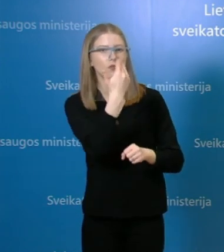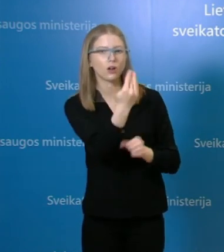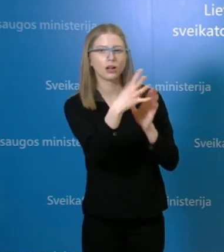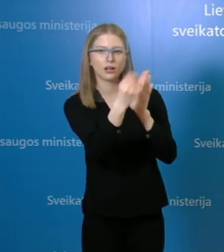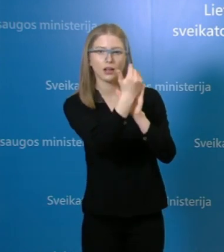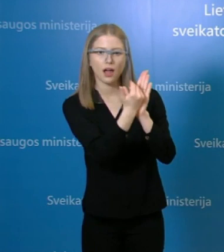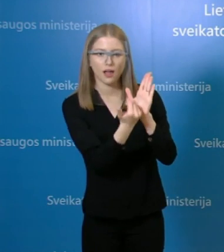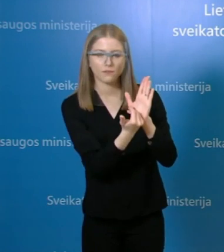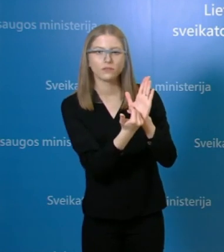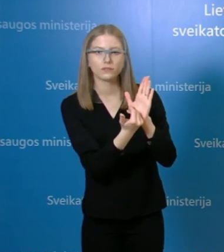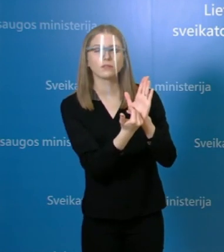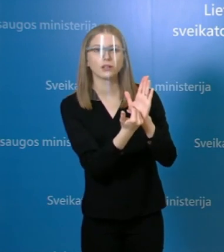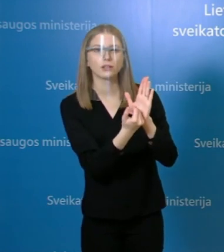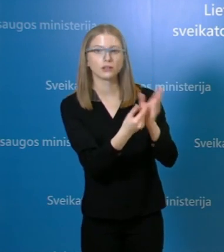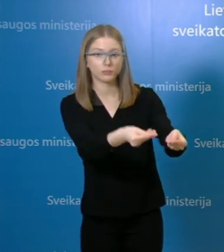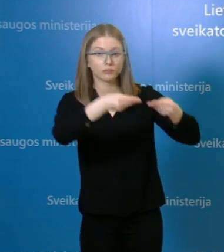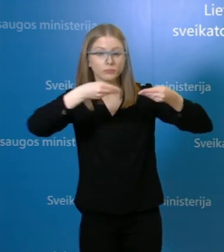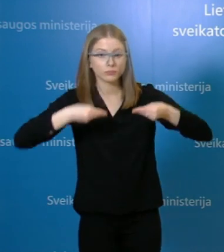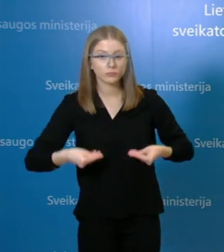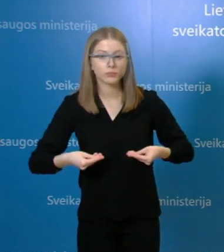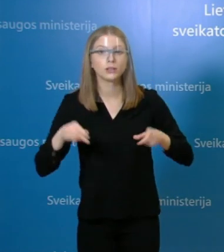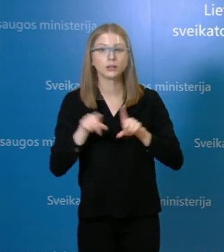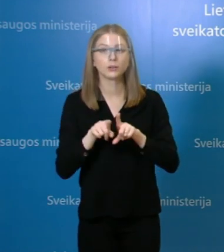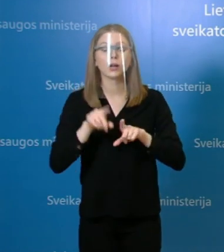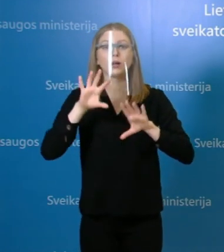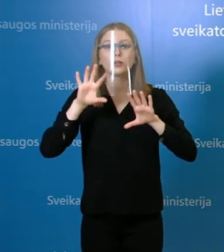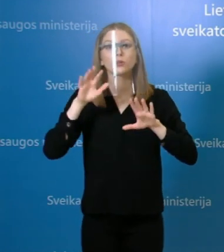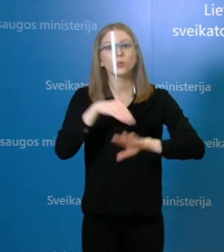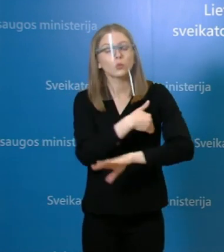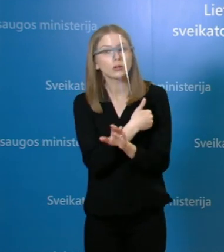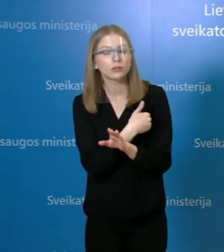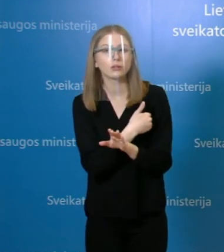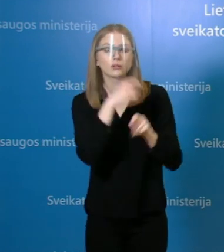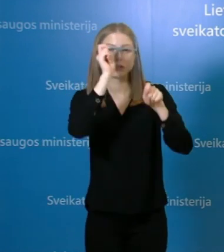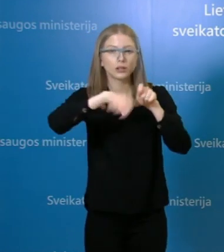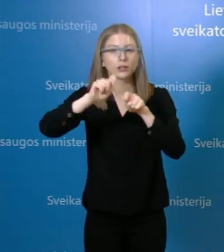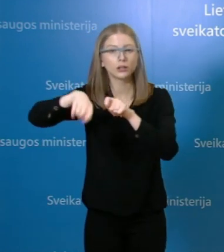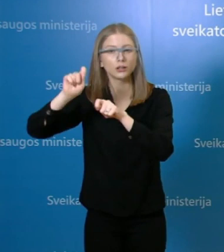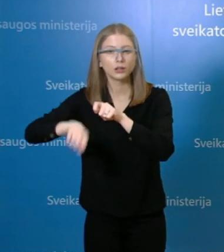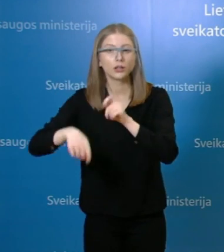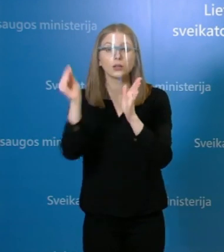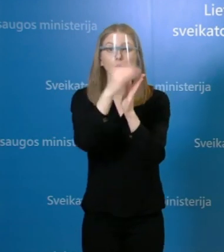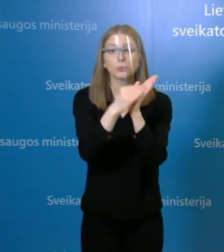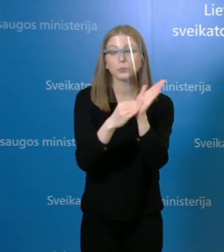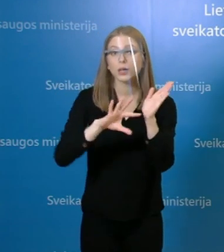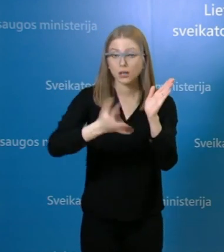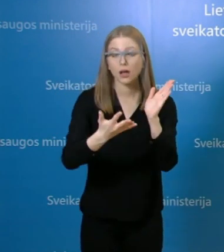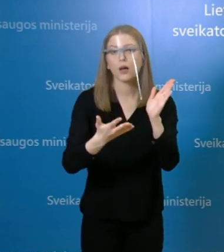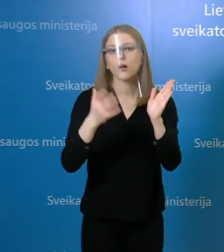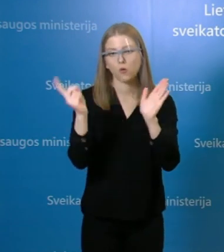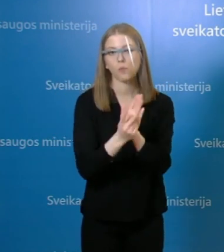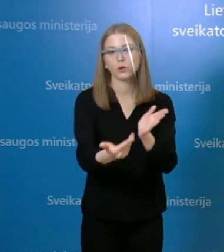taip pat sirgusiu pacientų ne infekcijų ligų centre, kūno temperatūros matavimo rodmenis, bei vykdytus pacientų